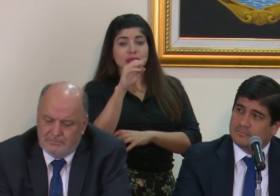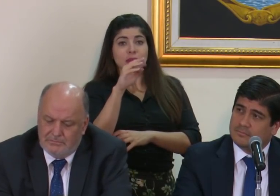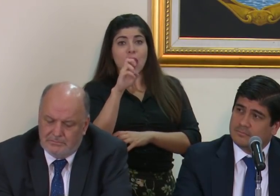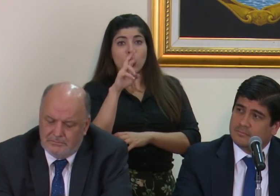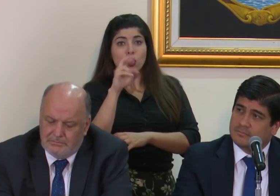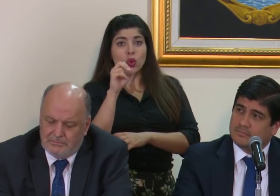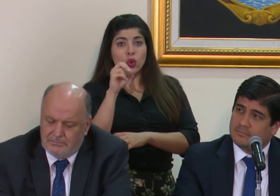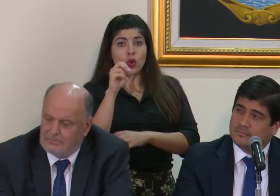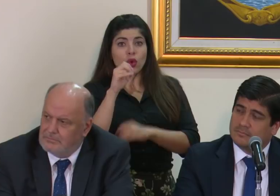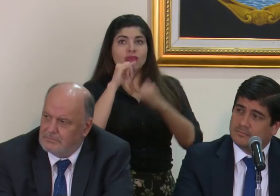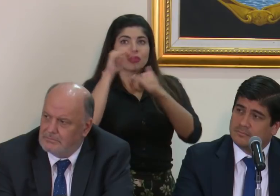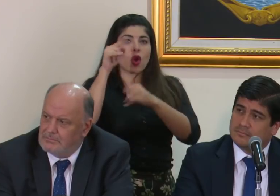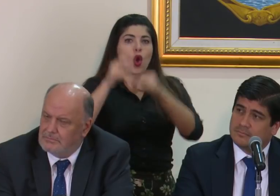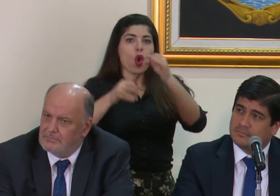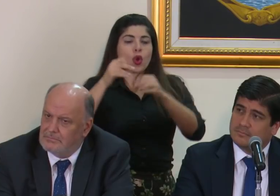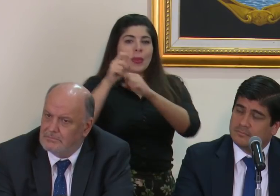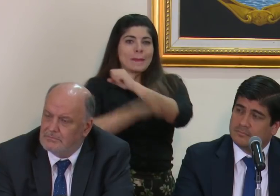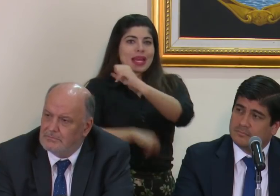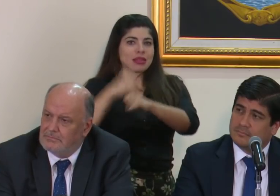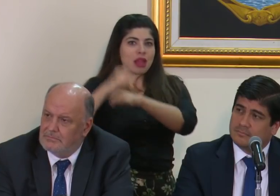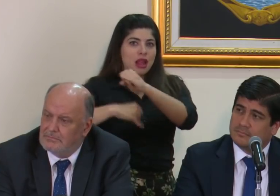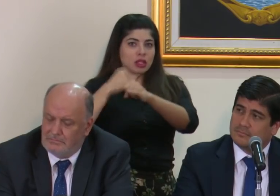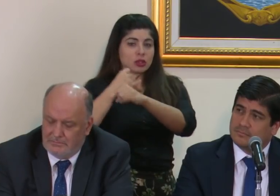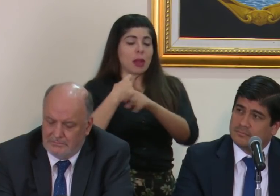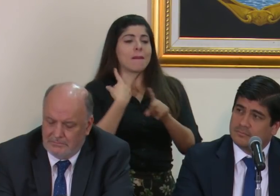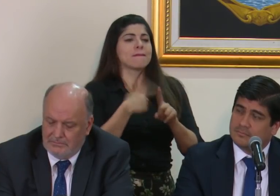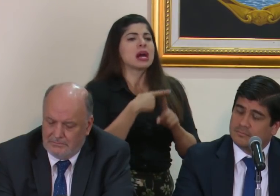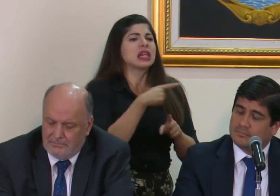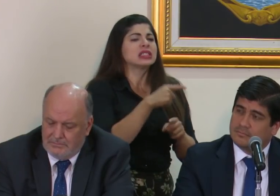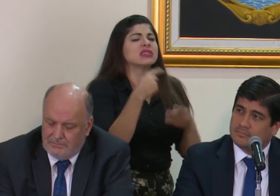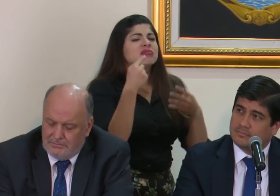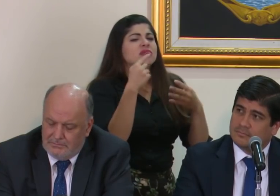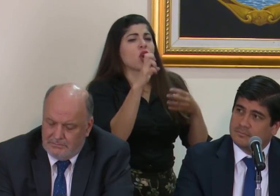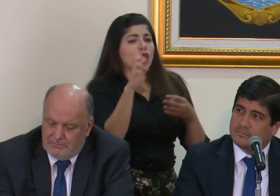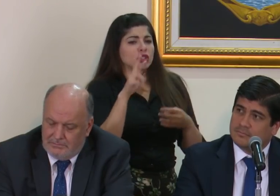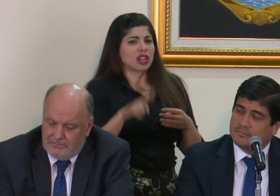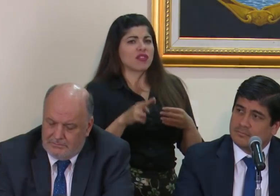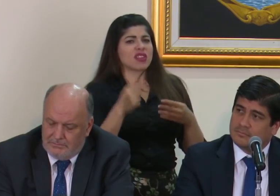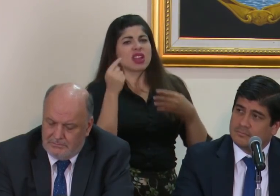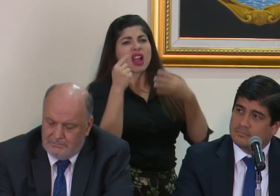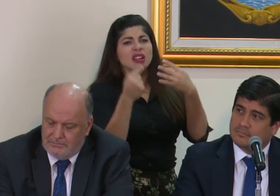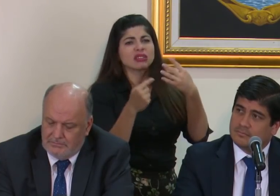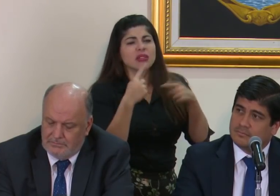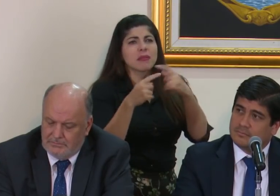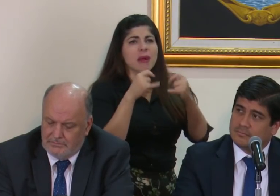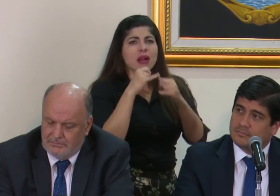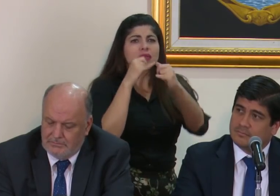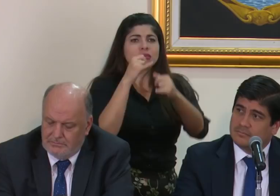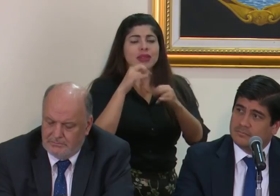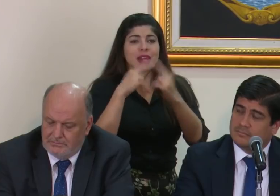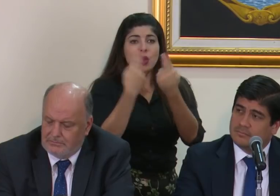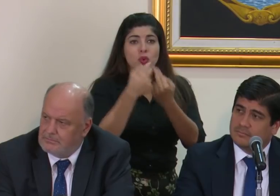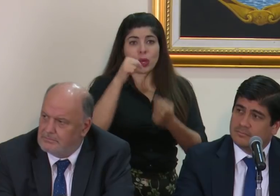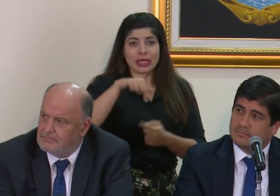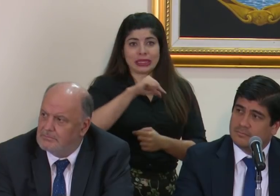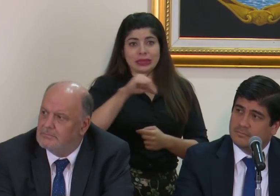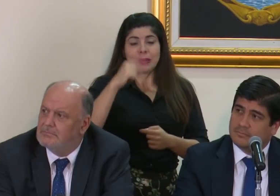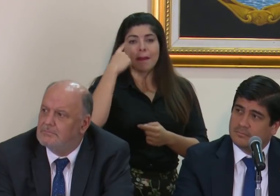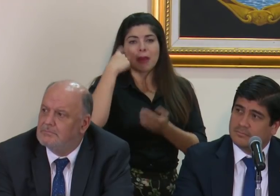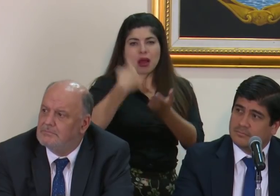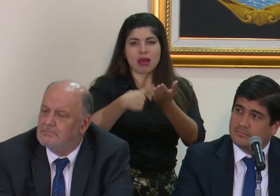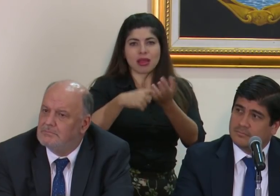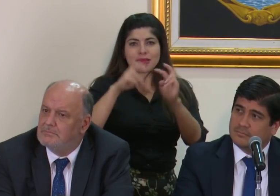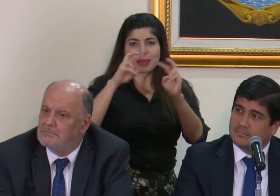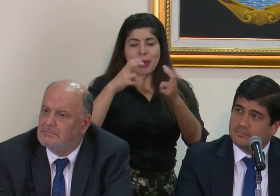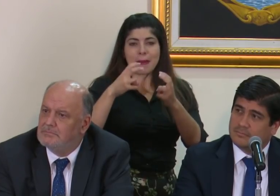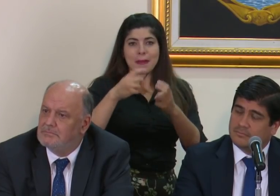Penal Internacional? ¿Y qué punto va a tocar Costa Rica en la reunión que tiene esta semana para abordar el tema de